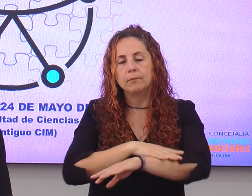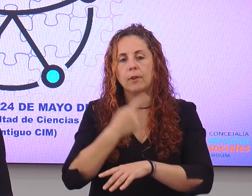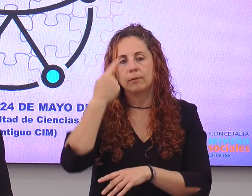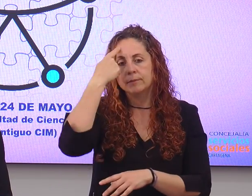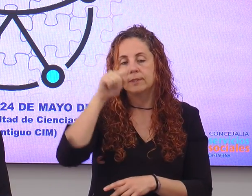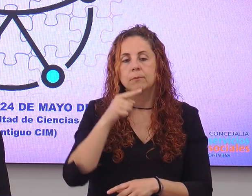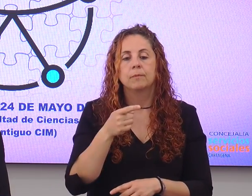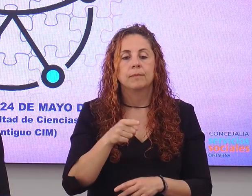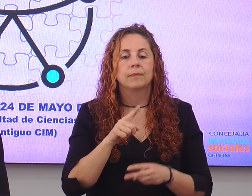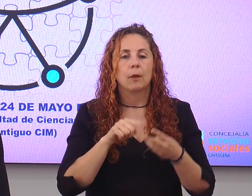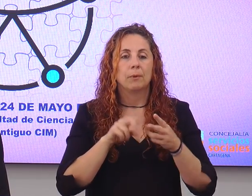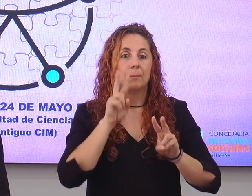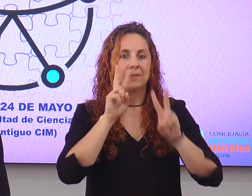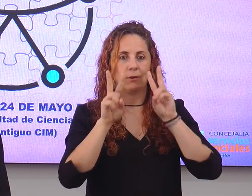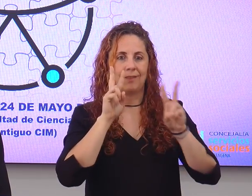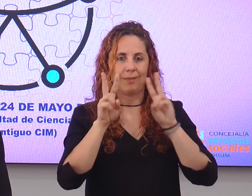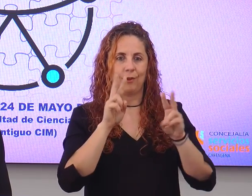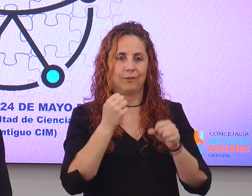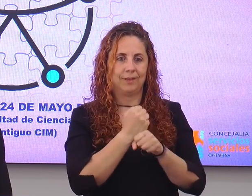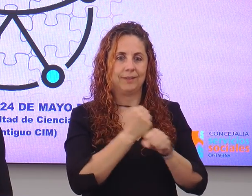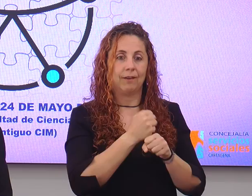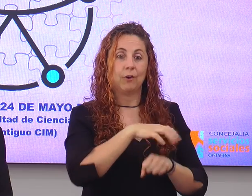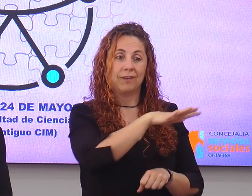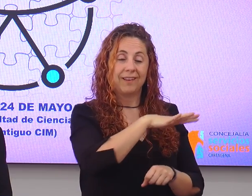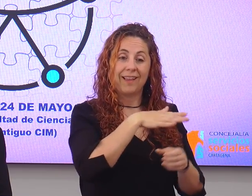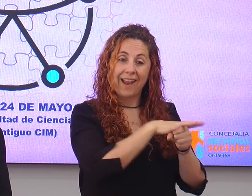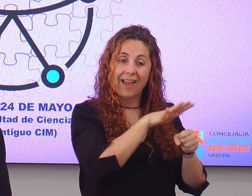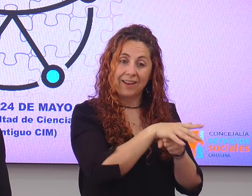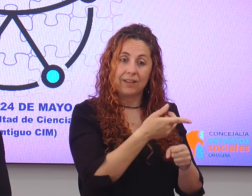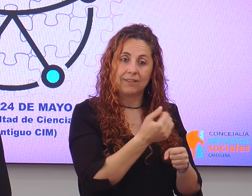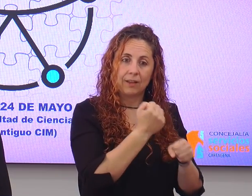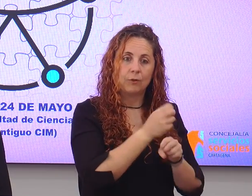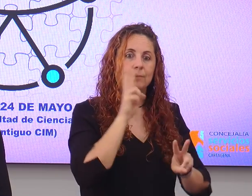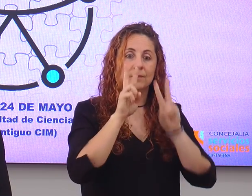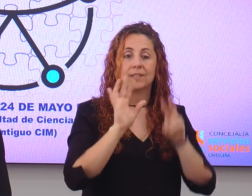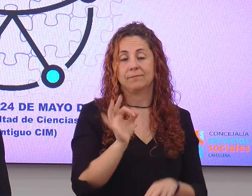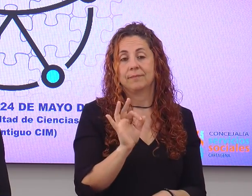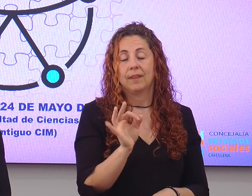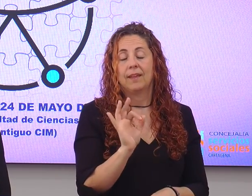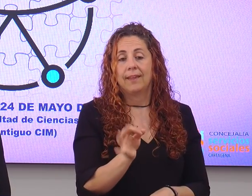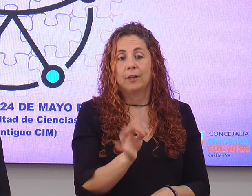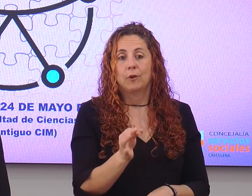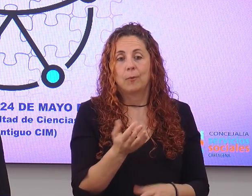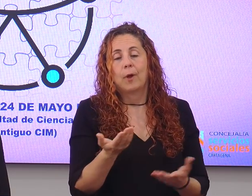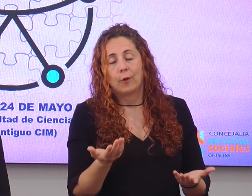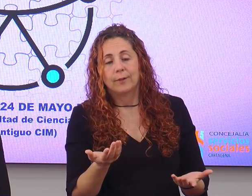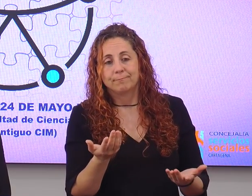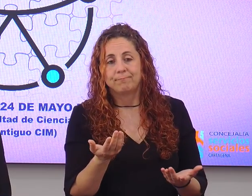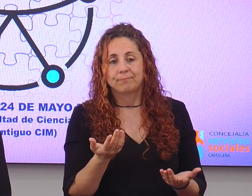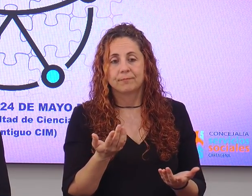parte, visibilizar el trabajo que las áreas municipales están desarrollando en este campo, porque sí es cierto que, aunque